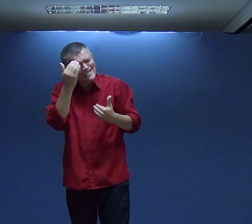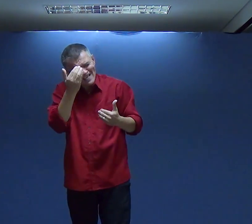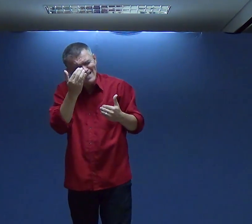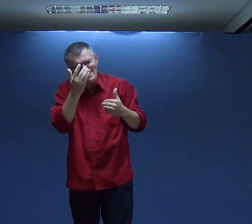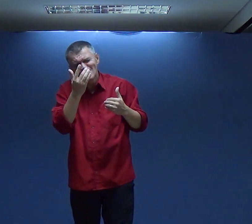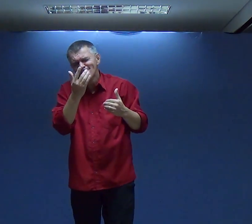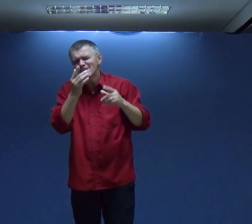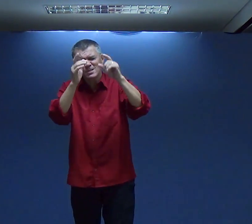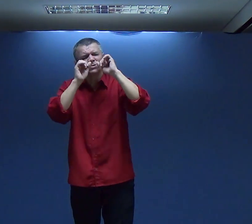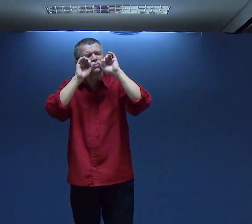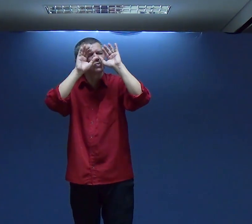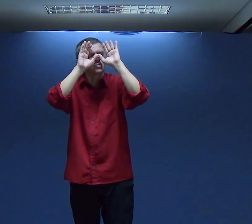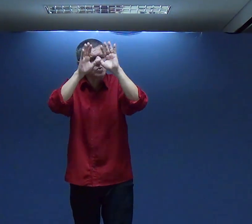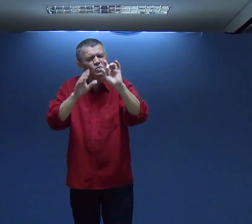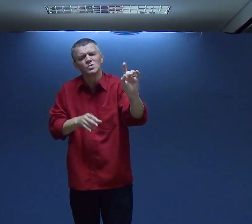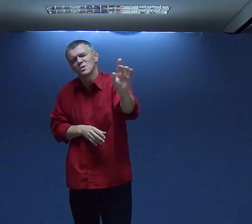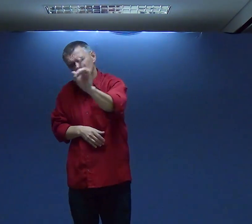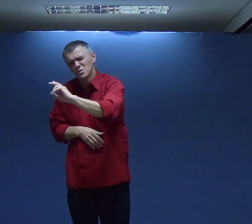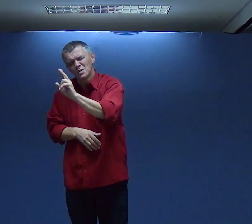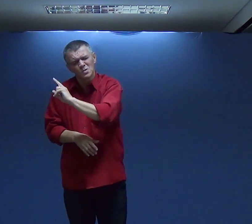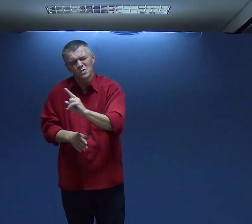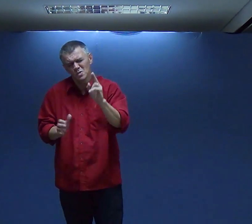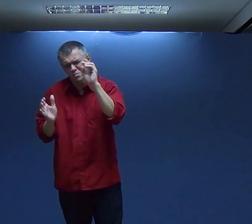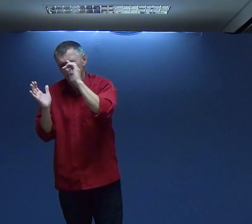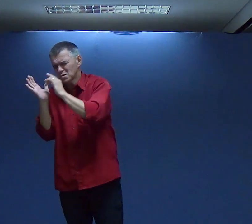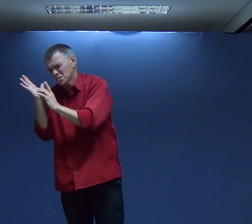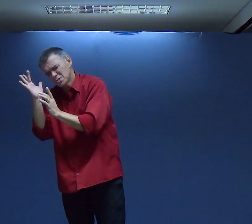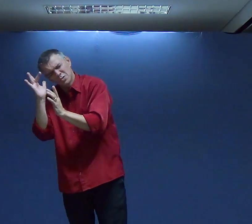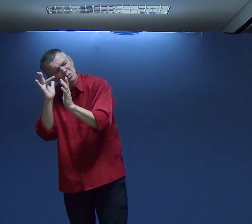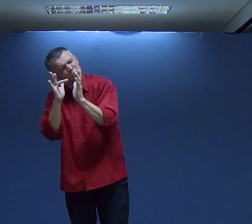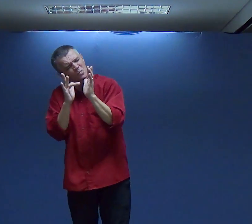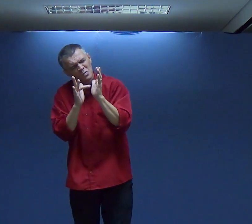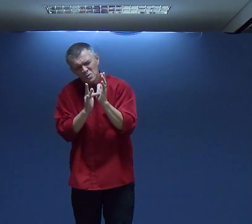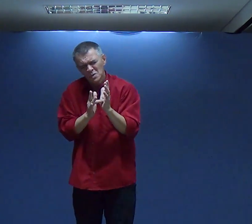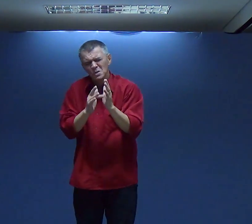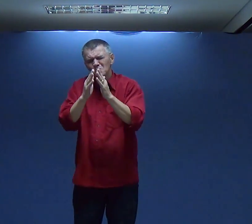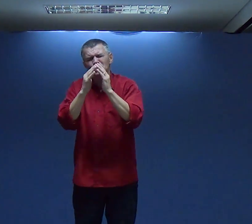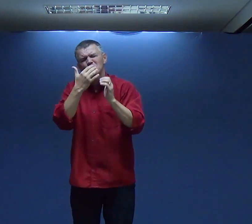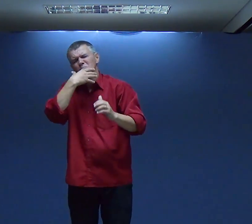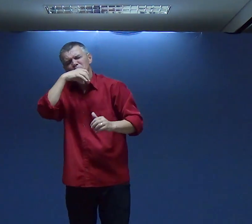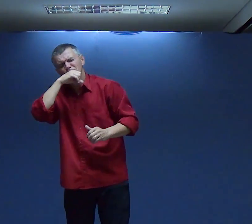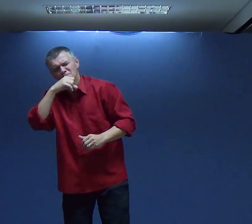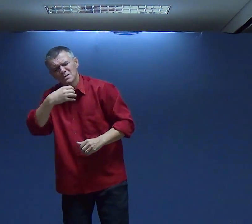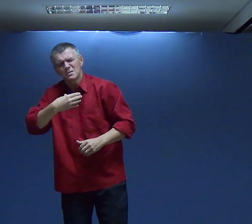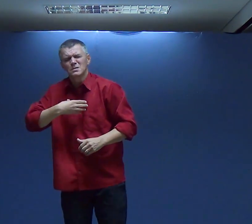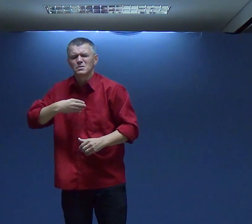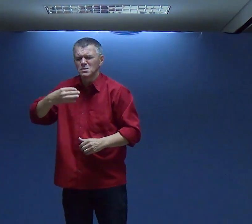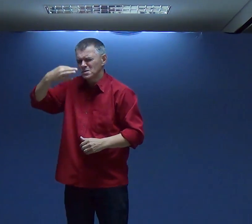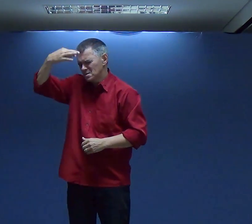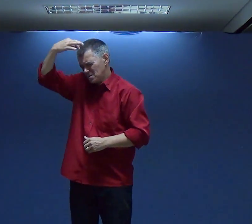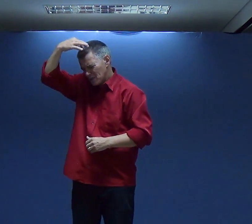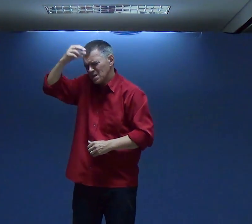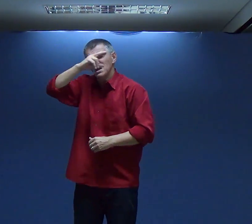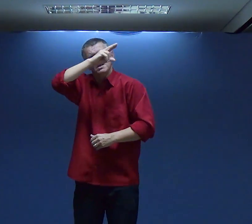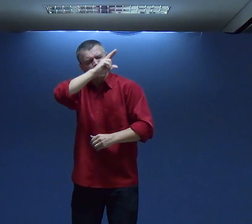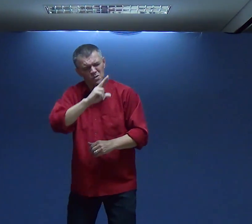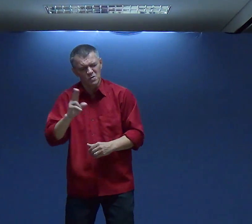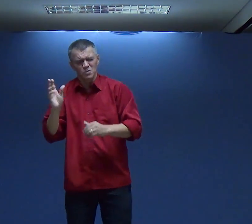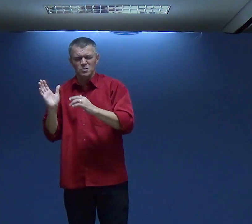Que Me Abençoam Obrigada Senhor Porque O Senhor Nos Tem Abençoado Abençoam Abençoam Jesus Pelo Nome